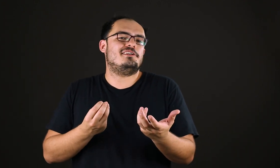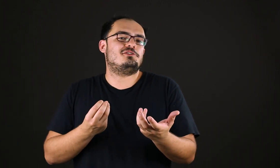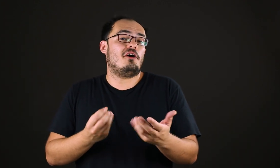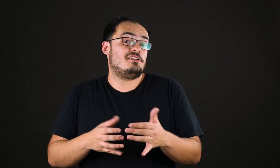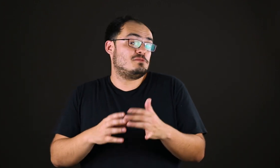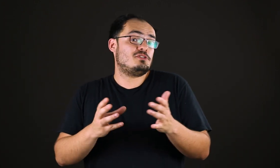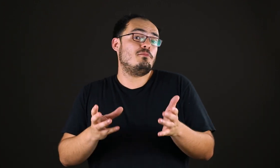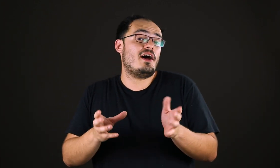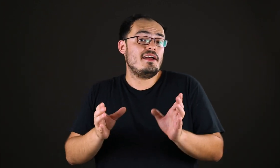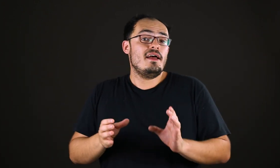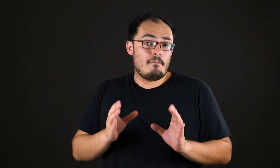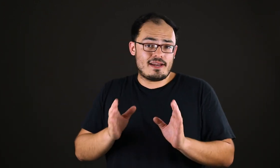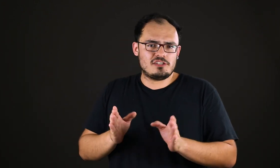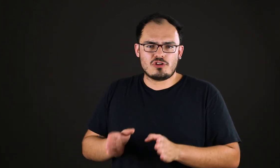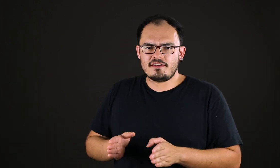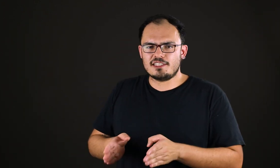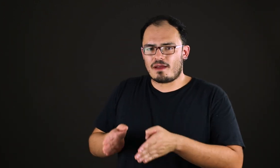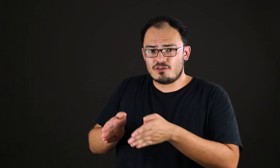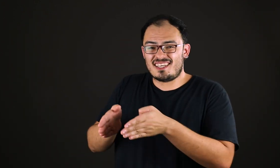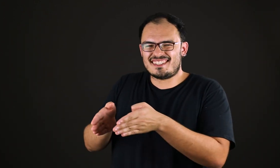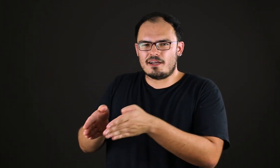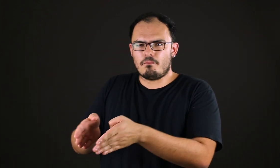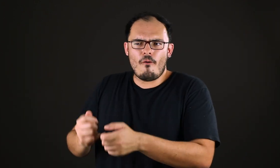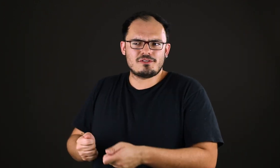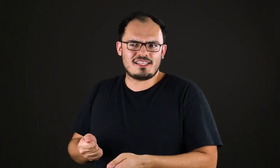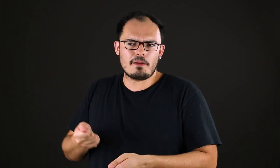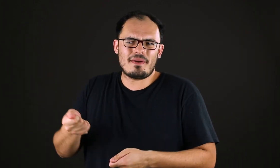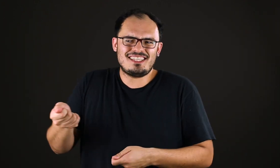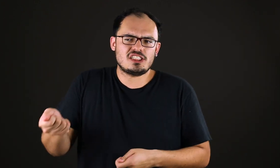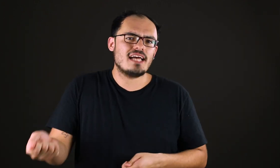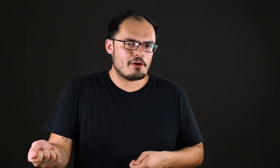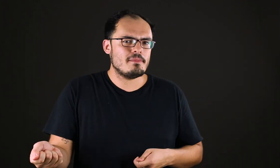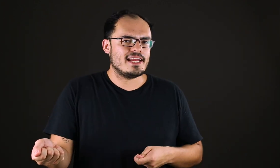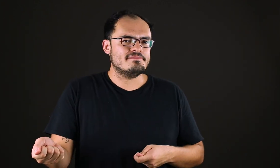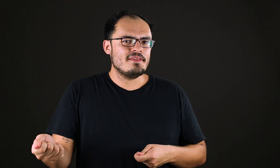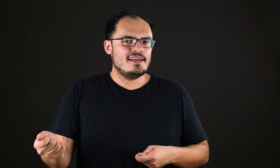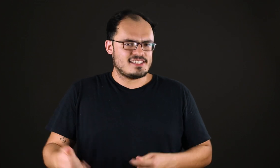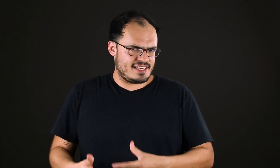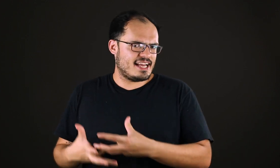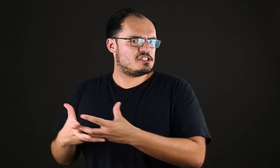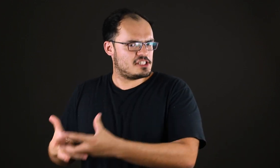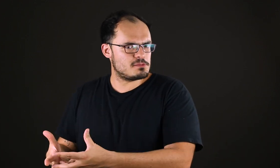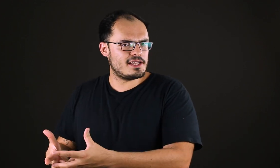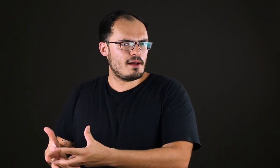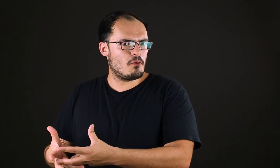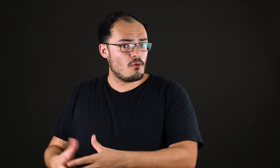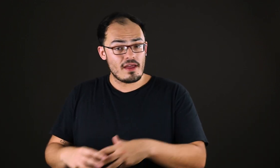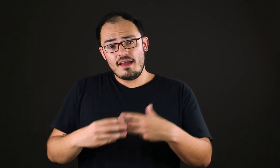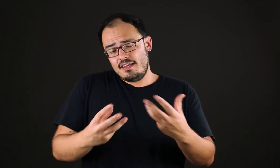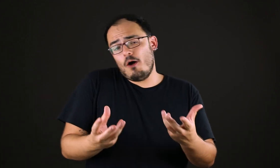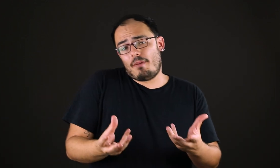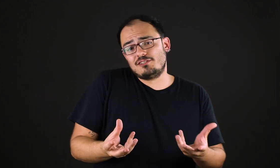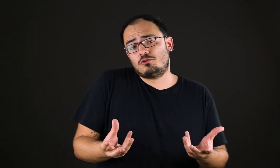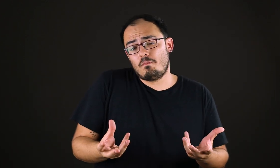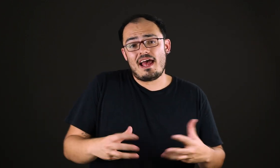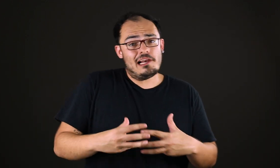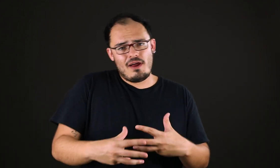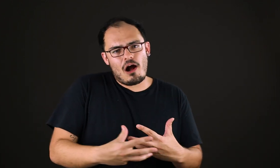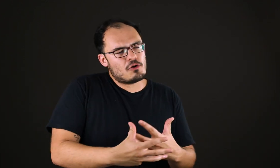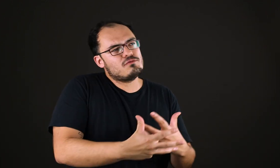Aristóteles. Muito embora, para Aristóteles, para você ser bom, você tem que praticar bem, você tem que agir de maneira boa. E ao passo que o belo é algo que